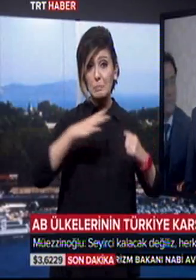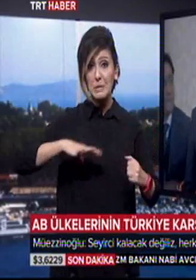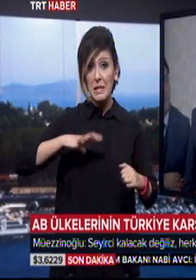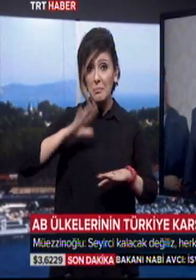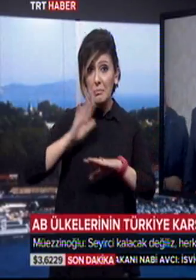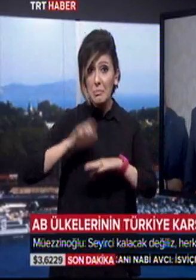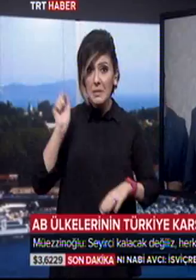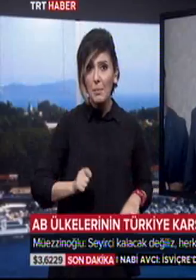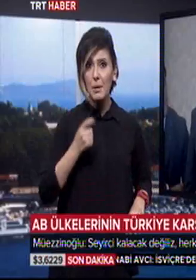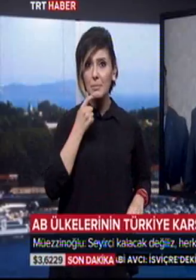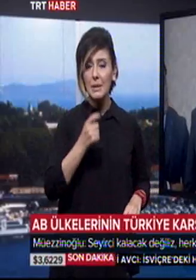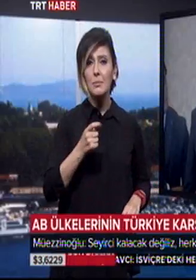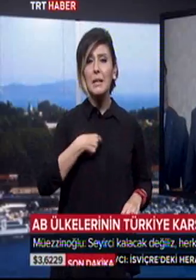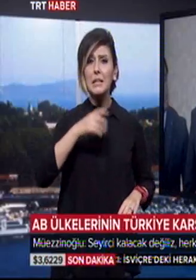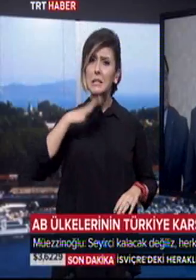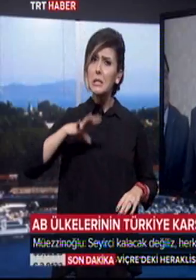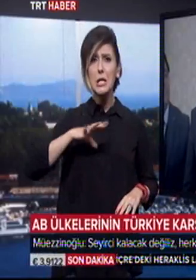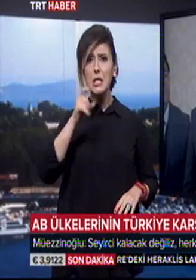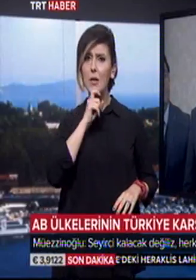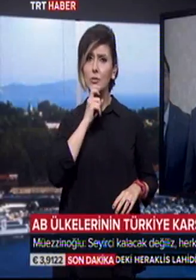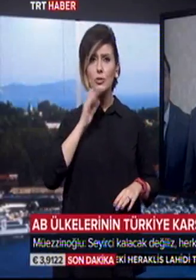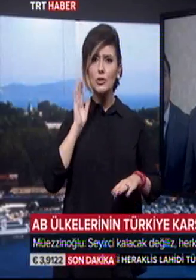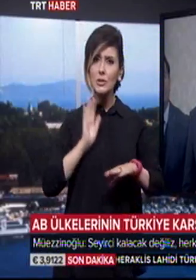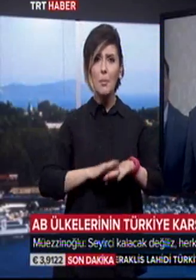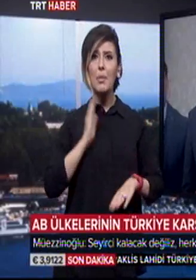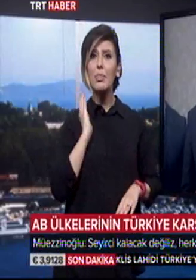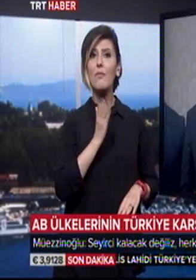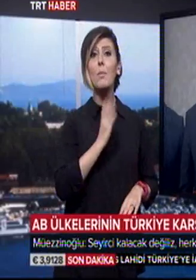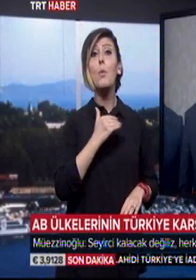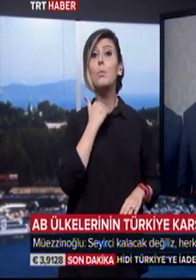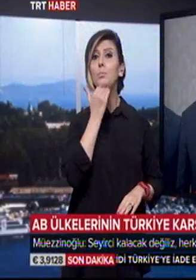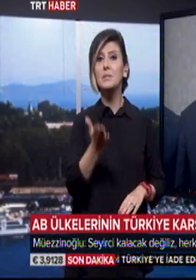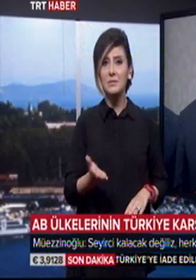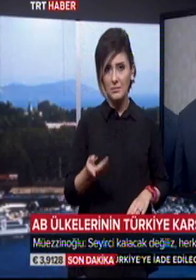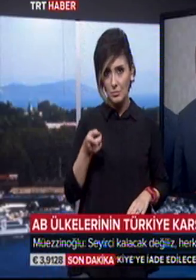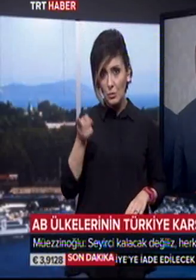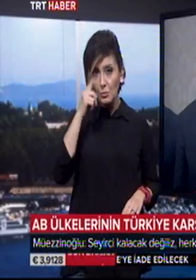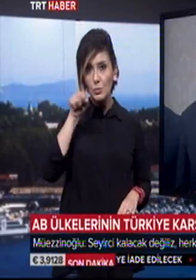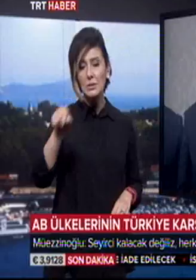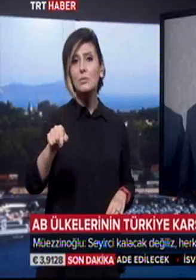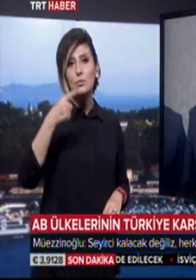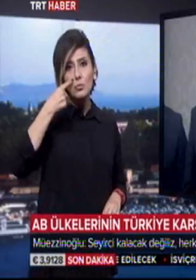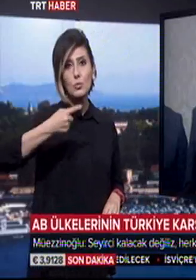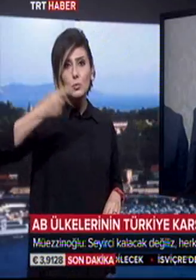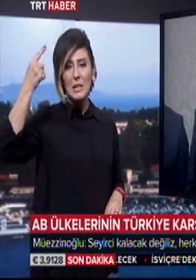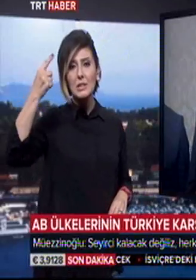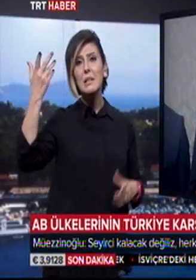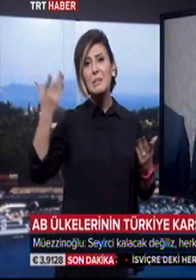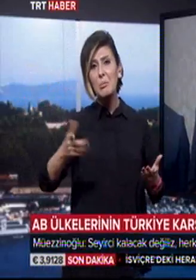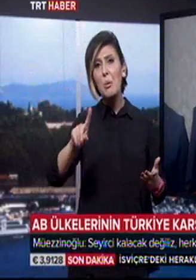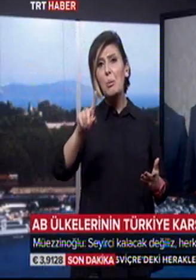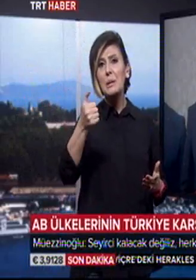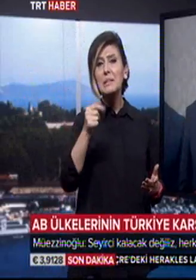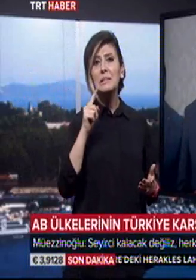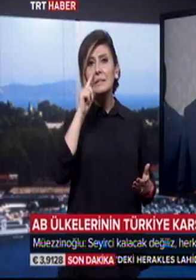diyerek istediği yanlışlığı yapmaya devam edemez. O nedenle Sayın Cumhurbaşkanımız tabii ki 16